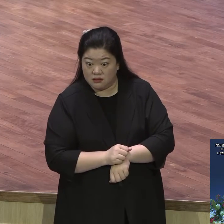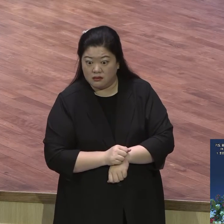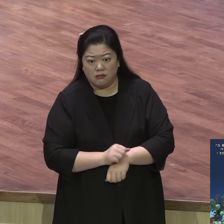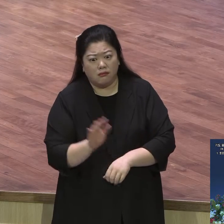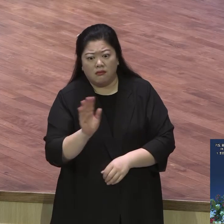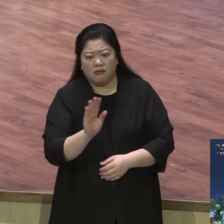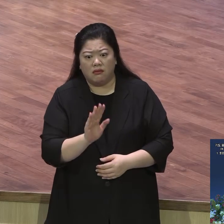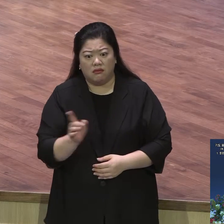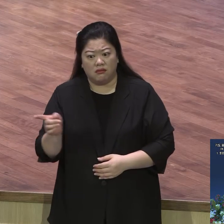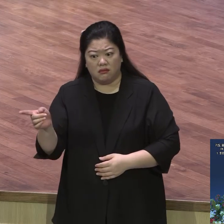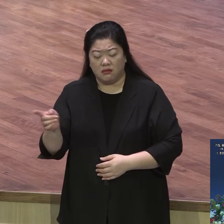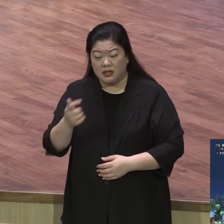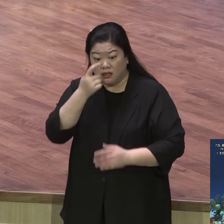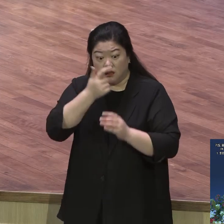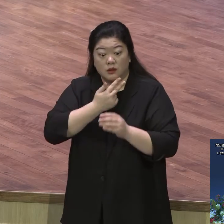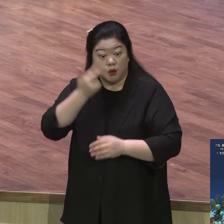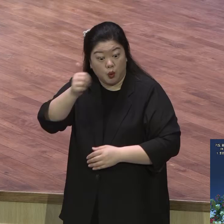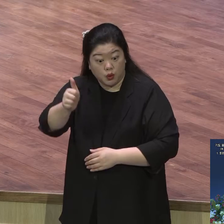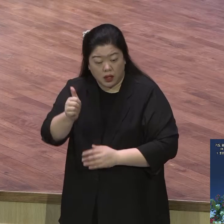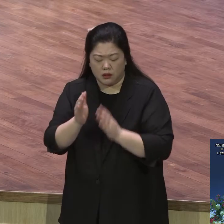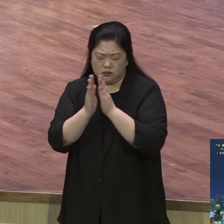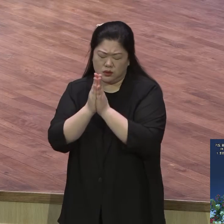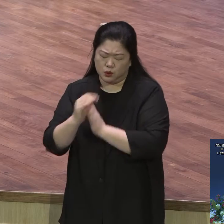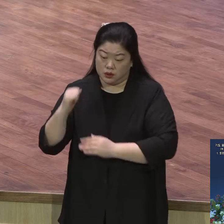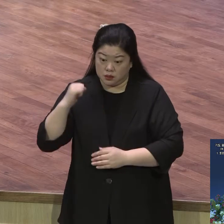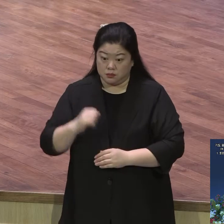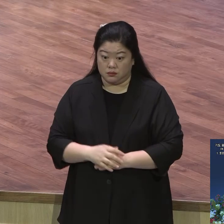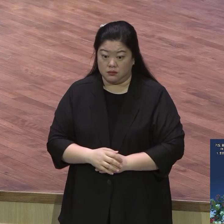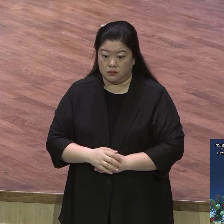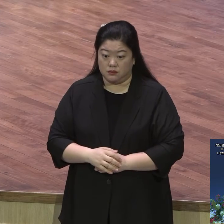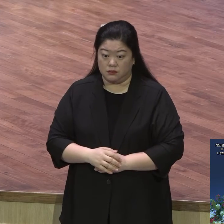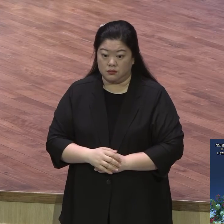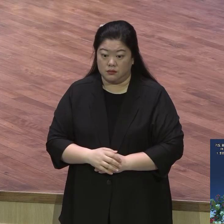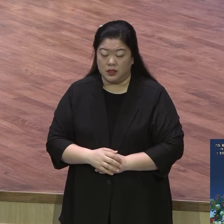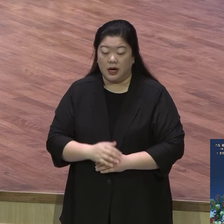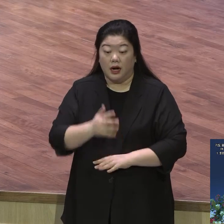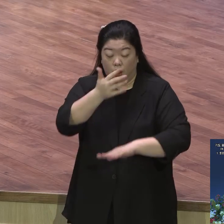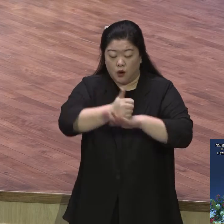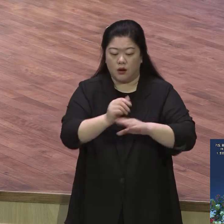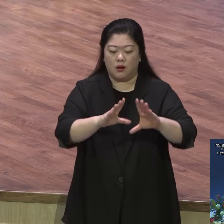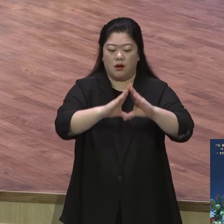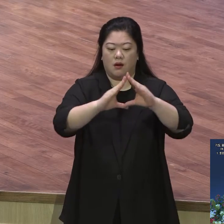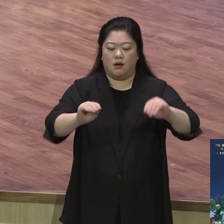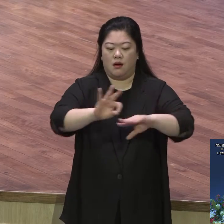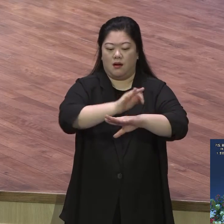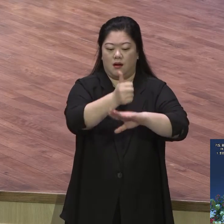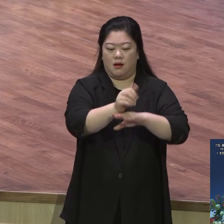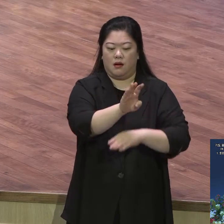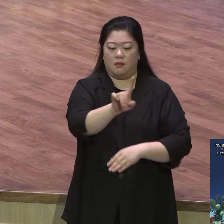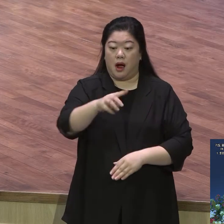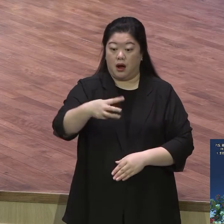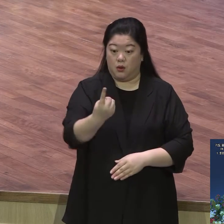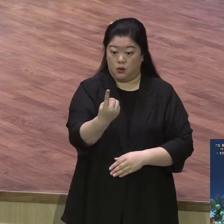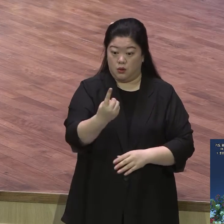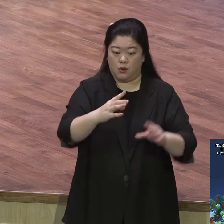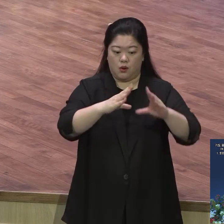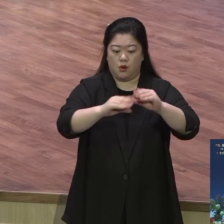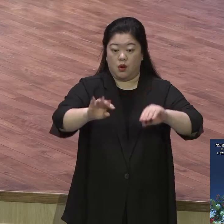41장 38절에 보면 바로가 요셉을 보고 이런 고백합니다 잘 들어보세요 이와 같이